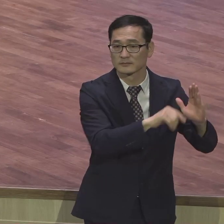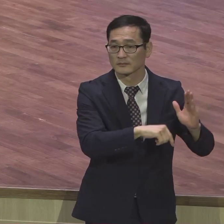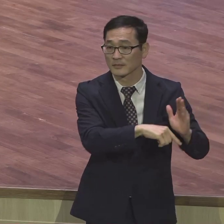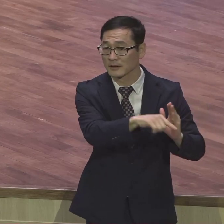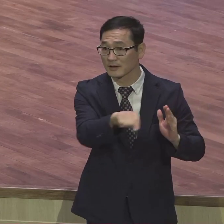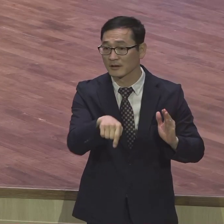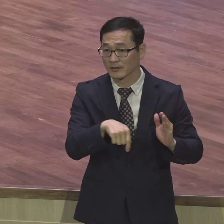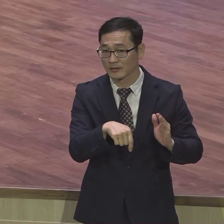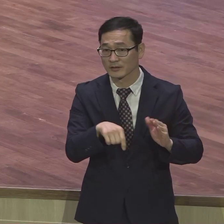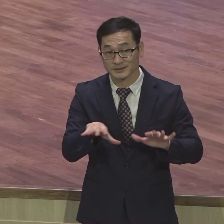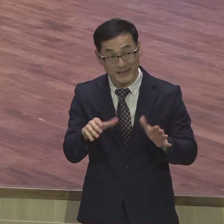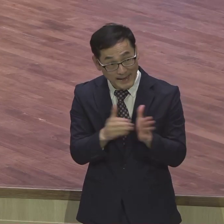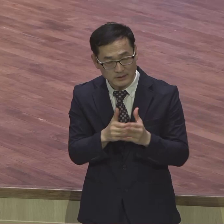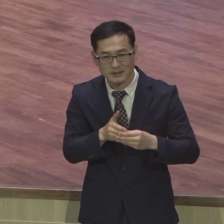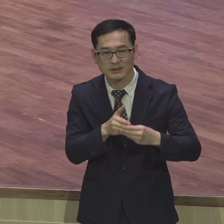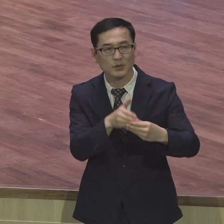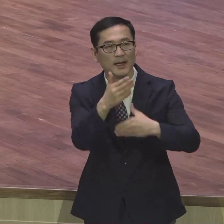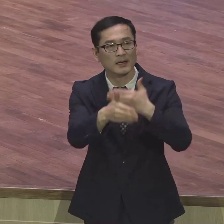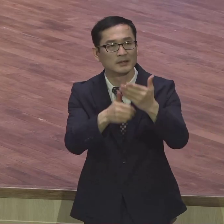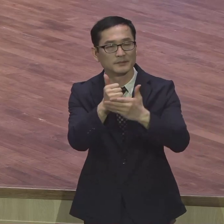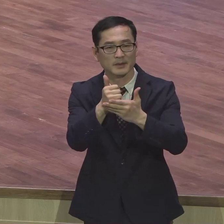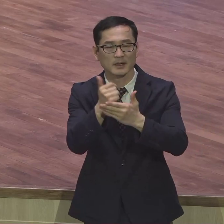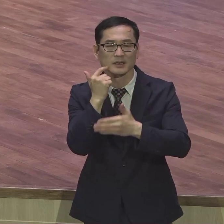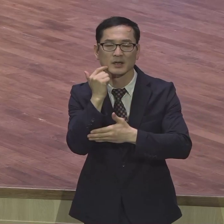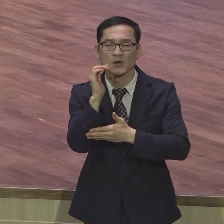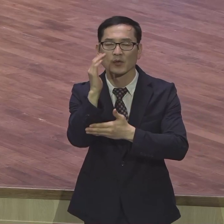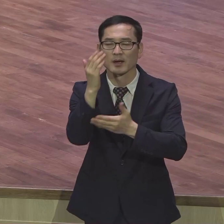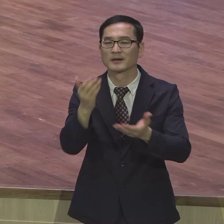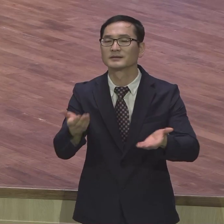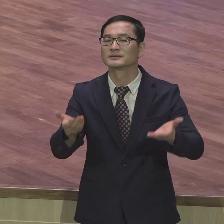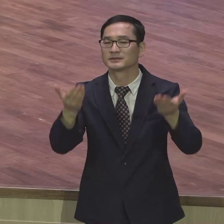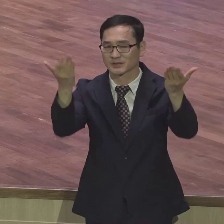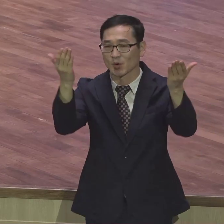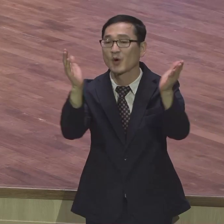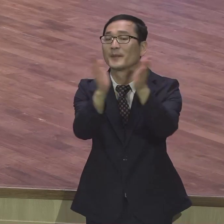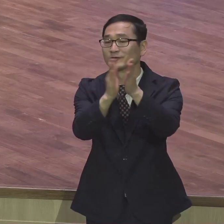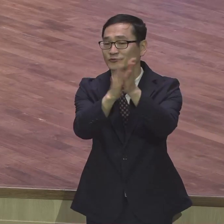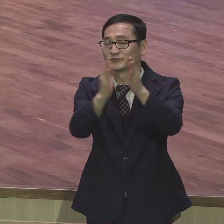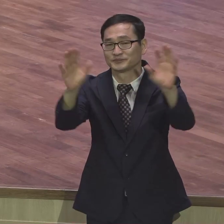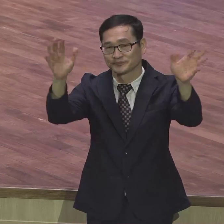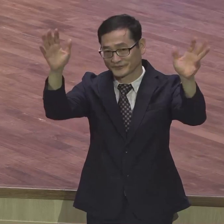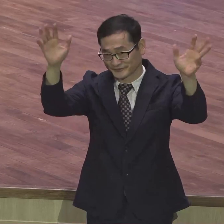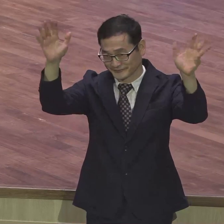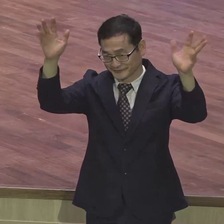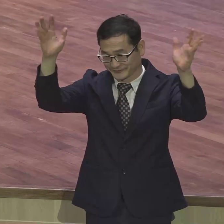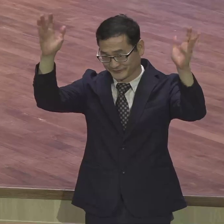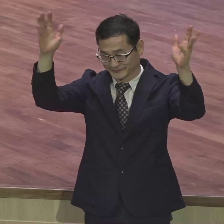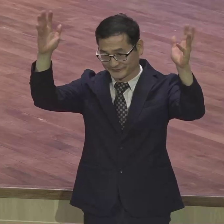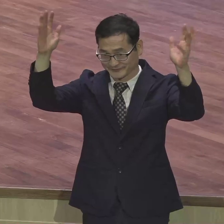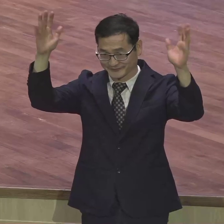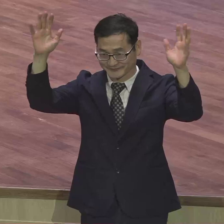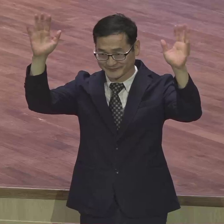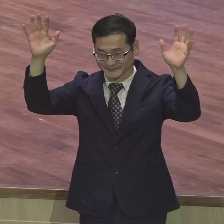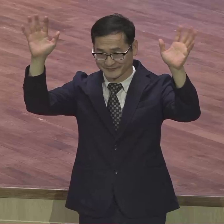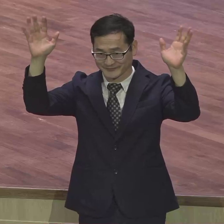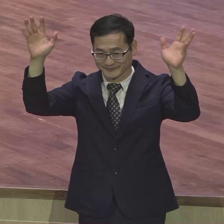하나님께 모두 영광을 돌리면서 우리가 박수를 하니까 감사합시다. 감사합니다. 하나님한테. 하나님 감사합니다.